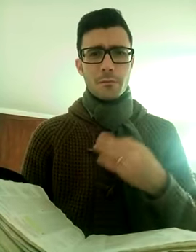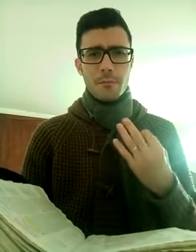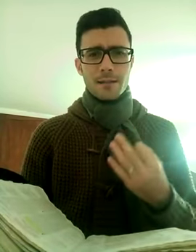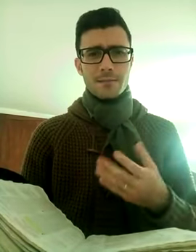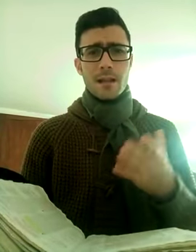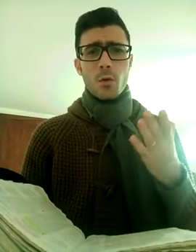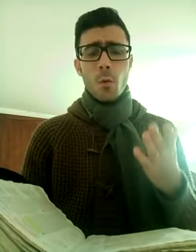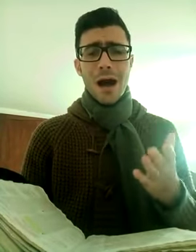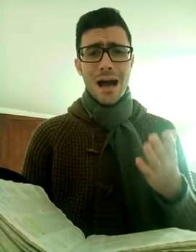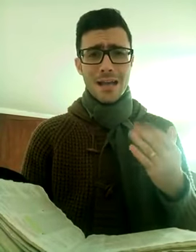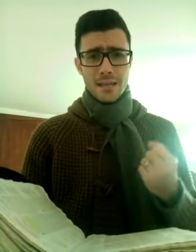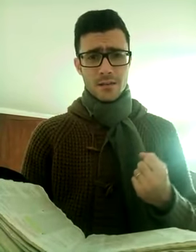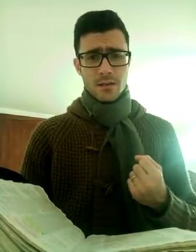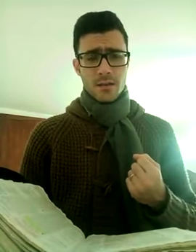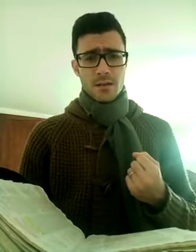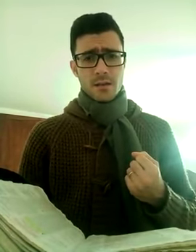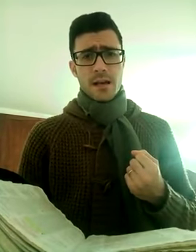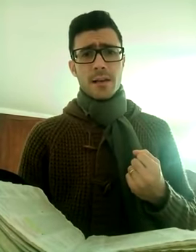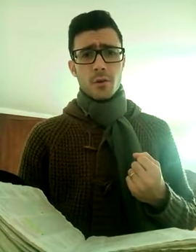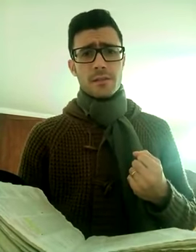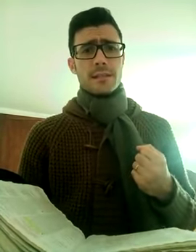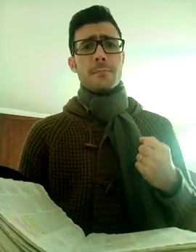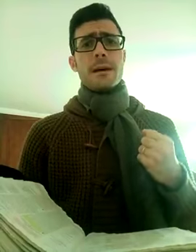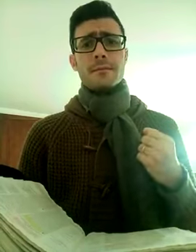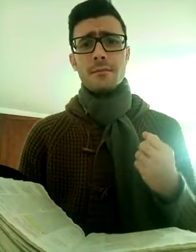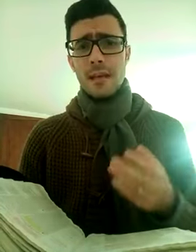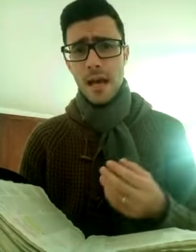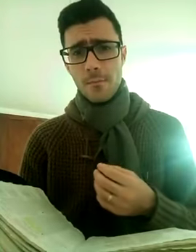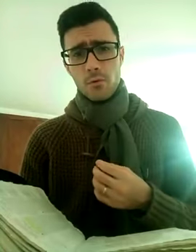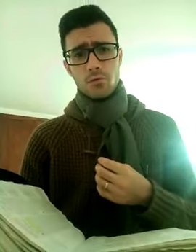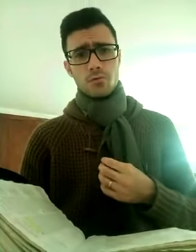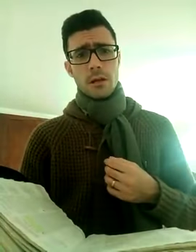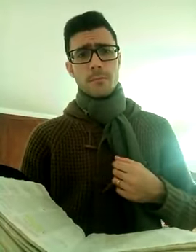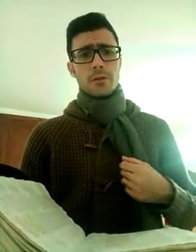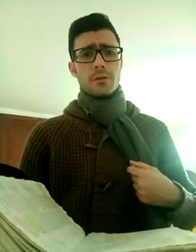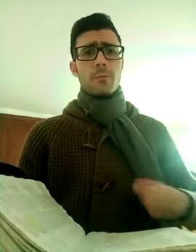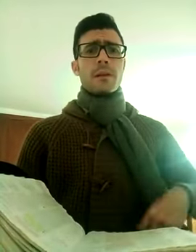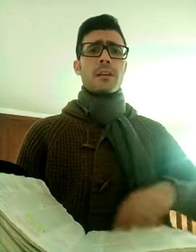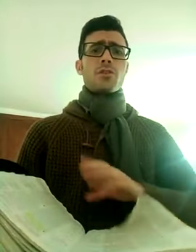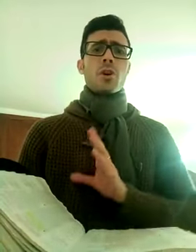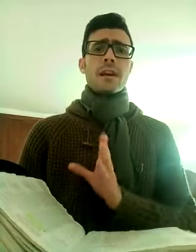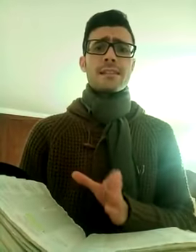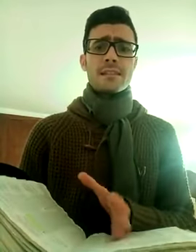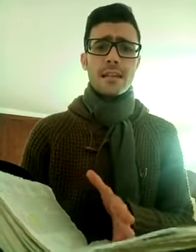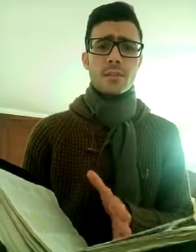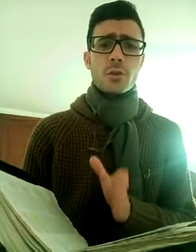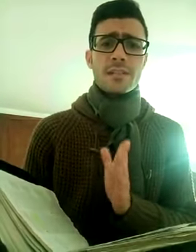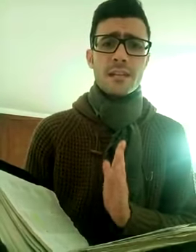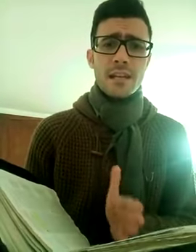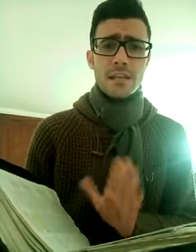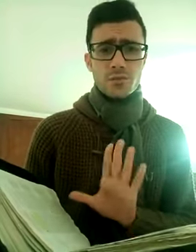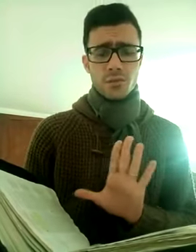dibattere, è guai a noi se dibattiamo contro la parola di Dio, perché ciò che è scritto è scritto,